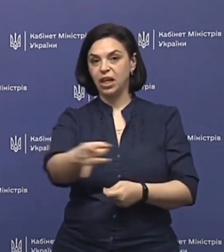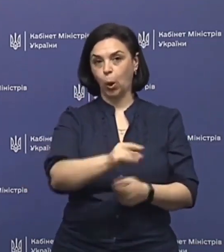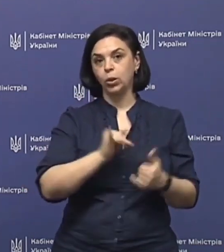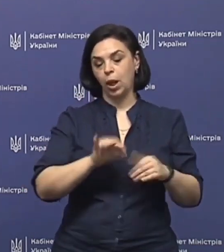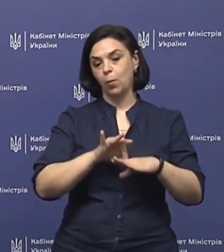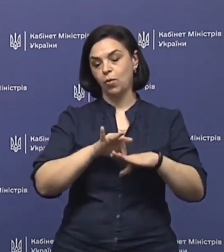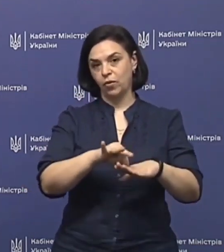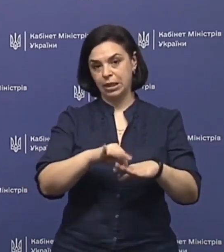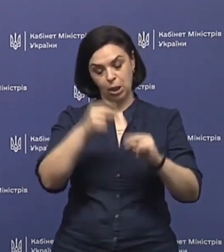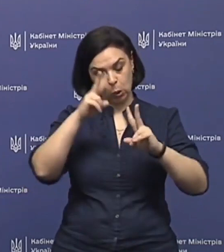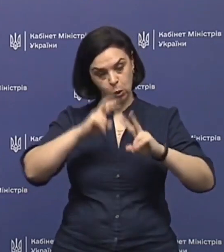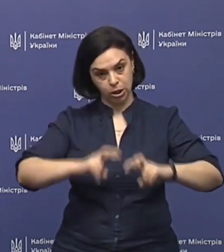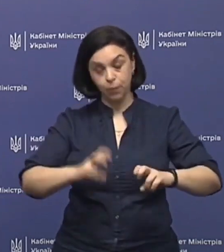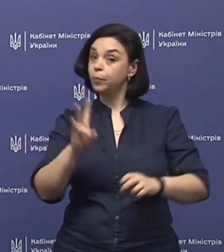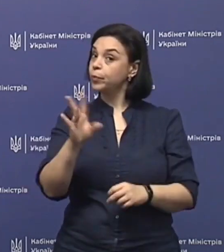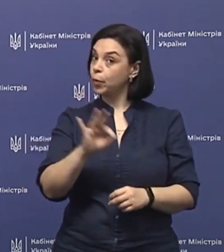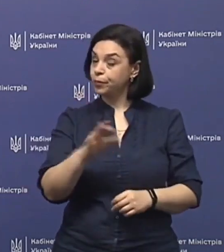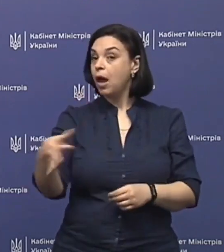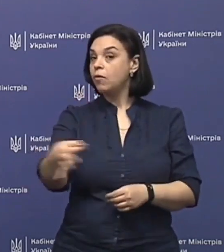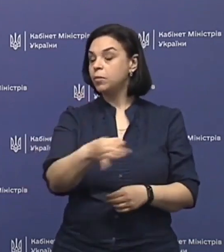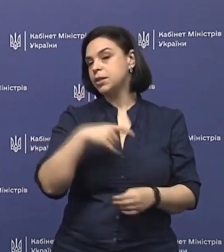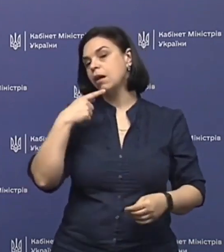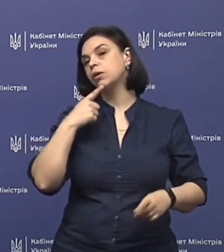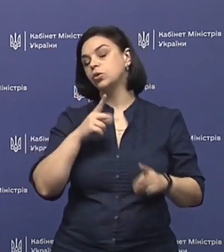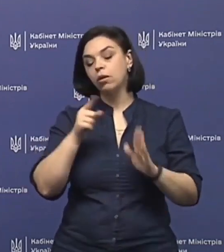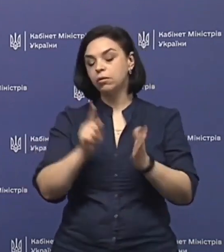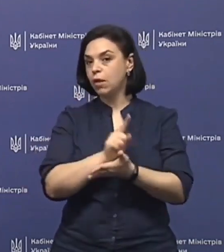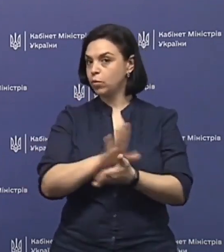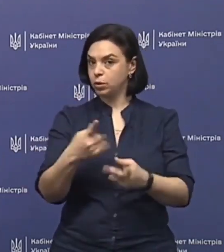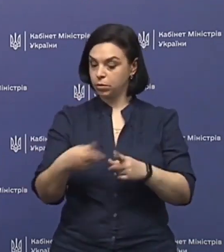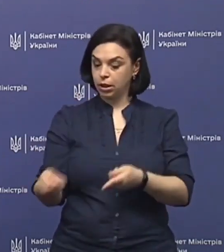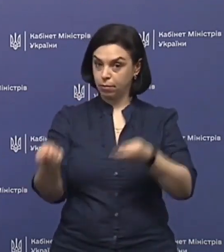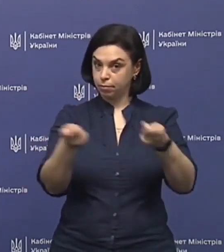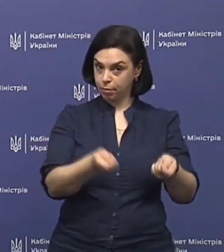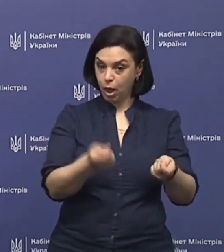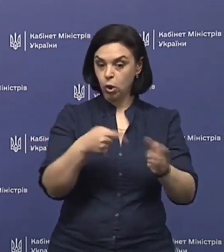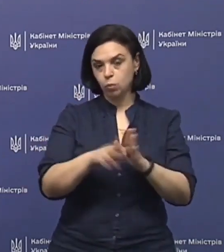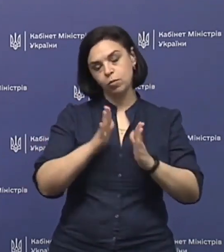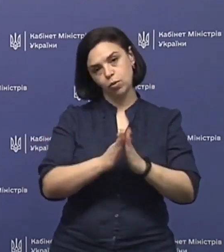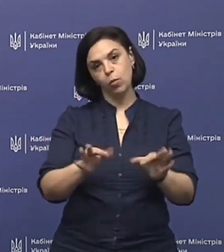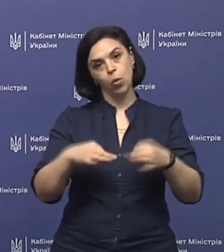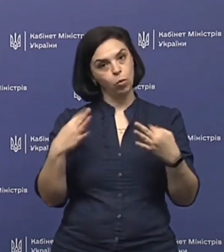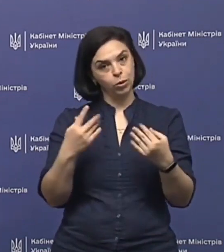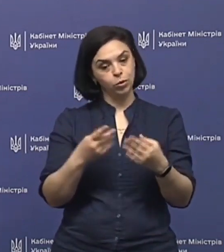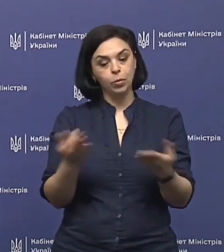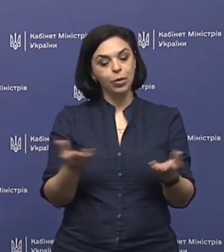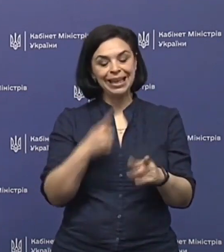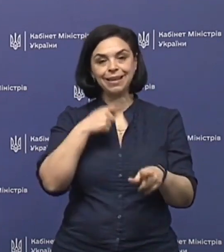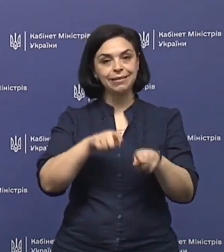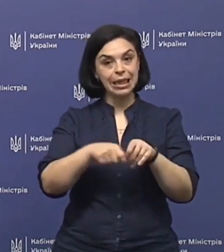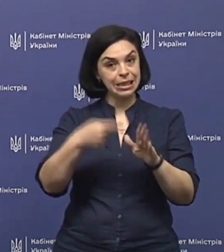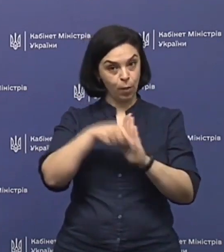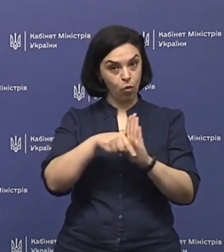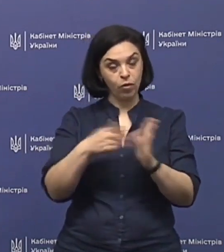для проведення досліджень. Однак, в областях кажуть, що не в курсі про такі надходження. Тому прокоментуйте, будь ласка, про які тести